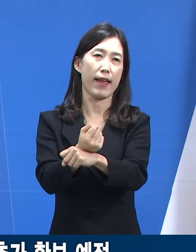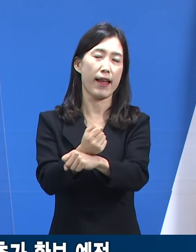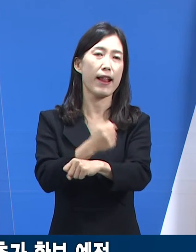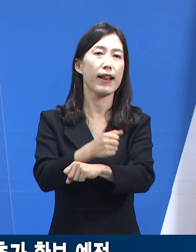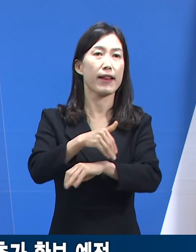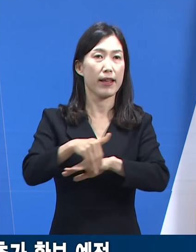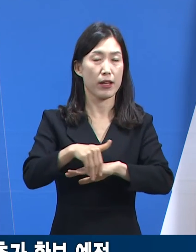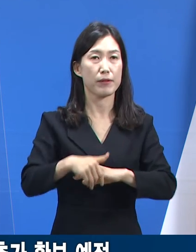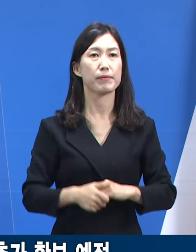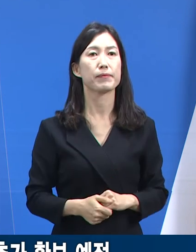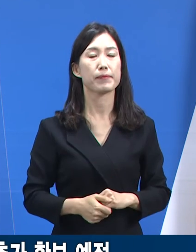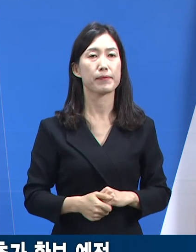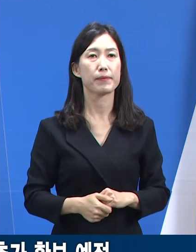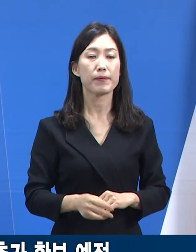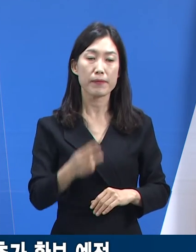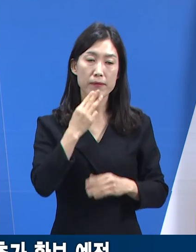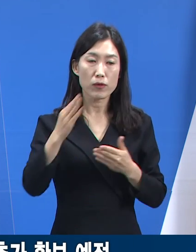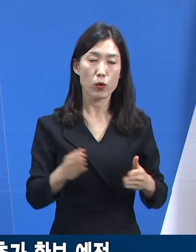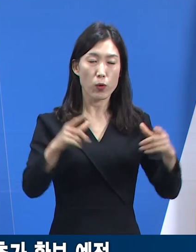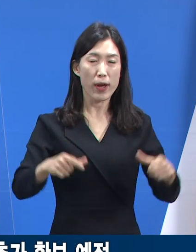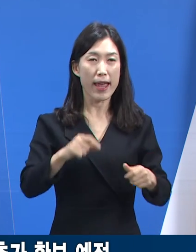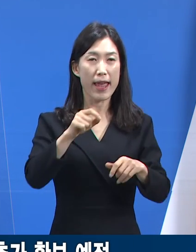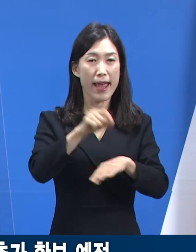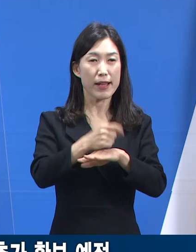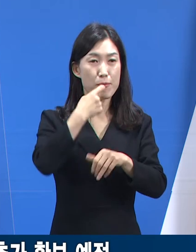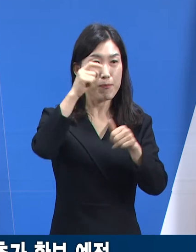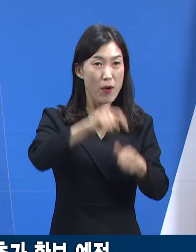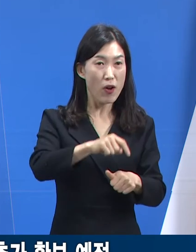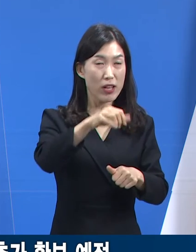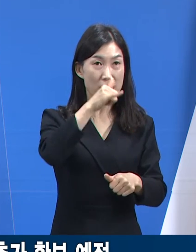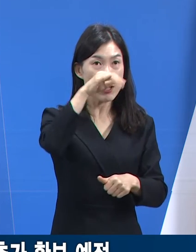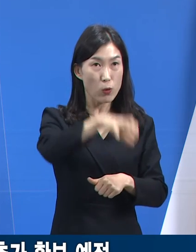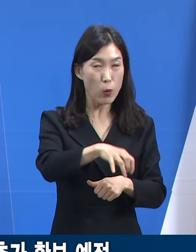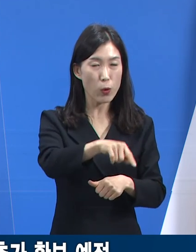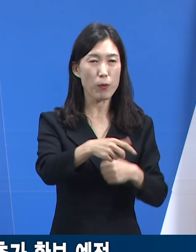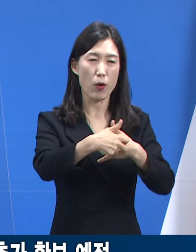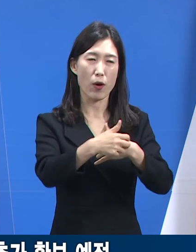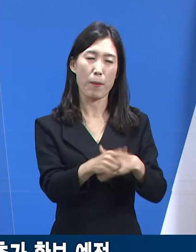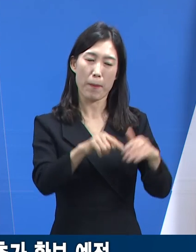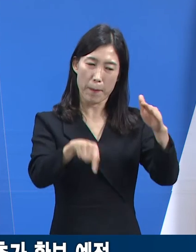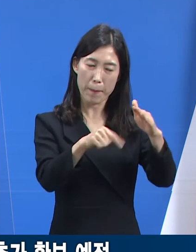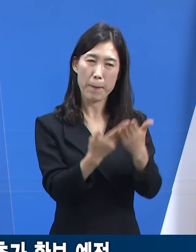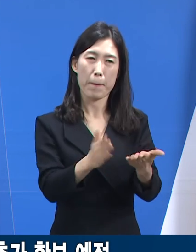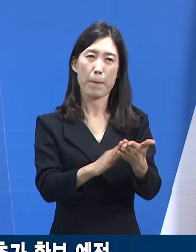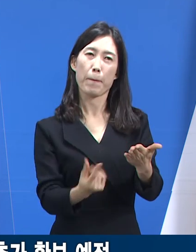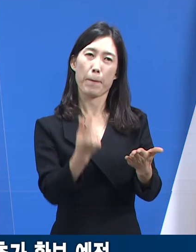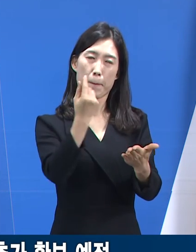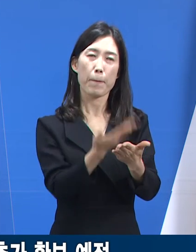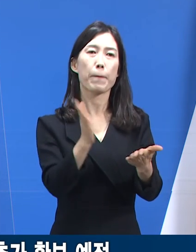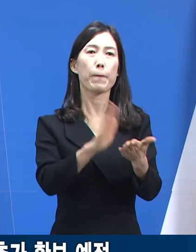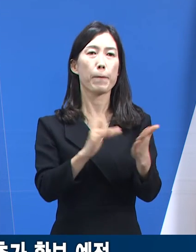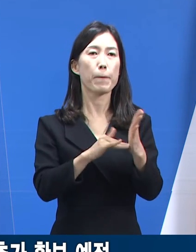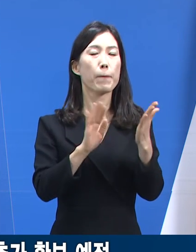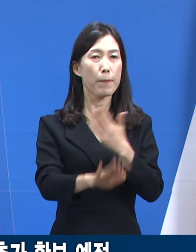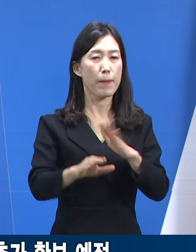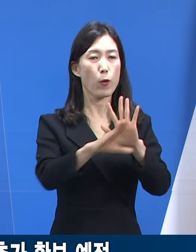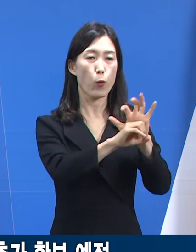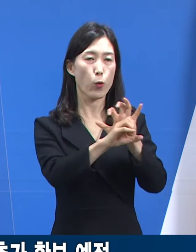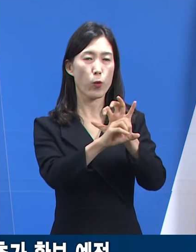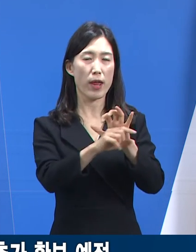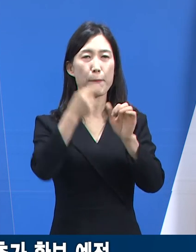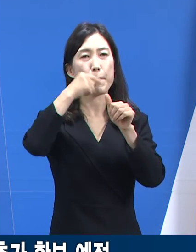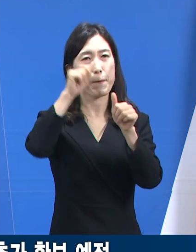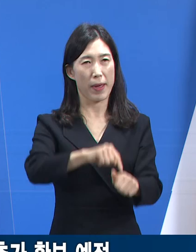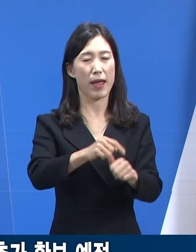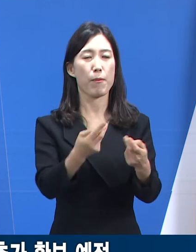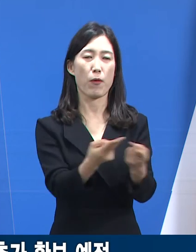경기도는 행정명령 대상 의료기관의 시설공사를 조속히 완료하여 코로나 치료 전담 병상으로 지정될 수